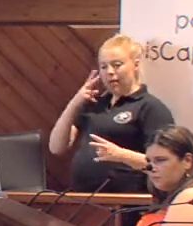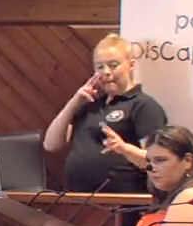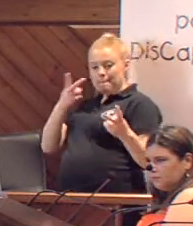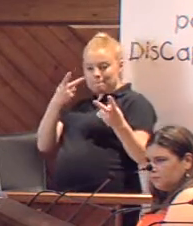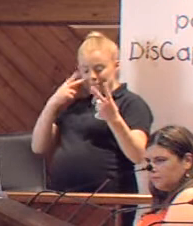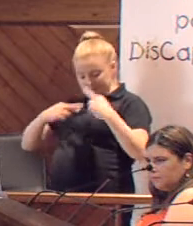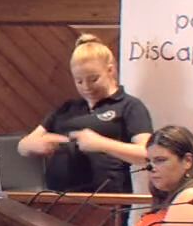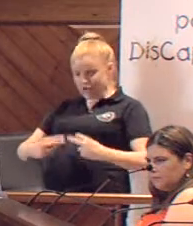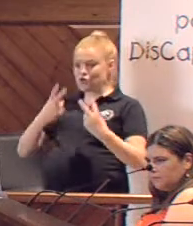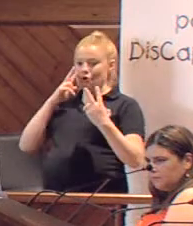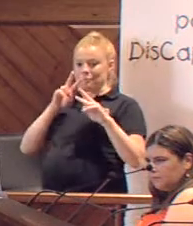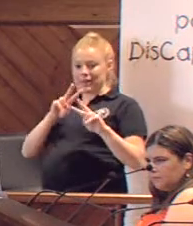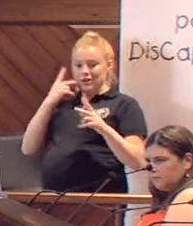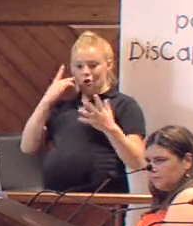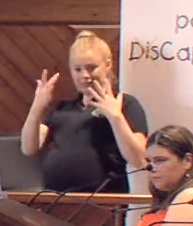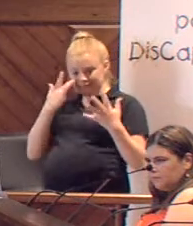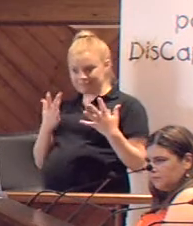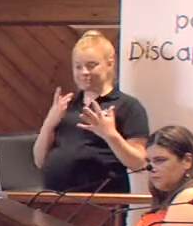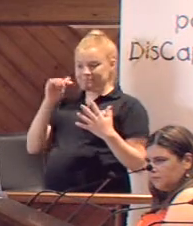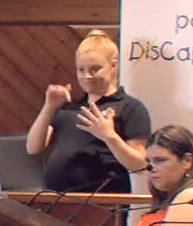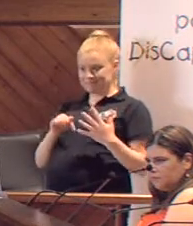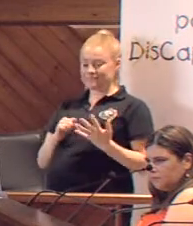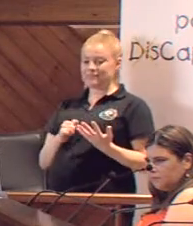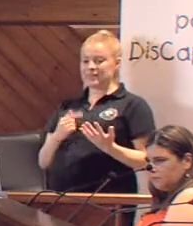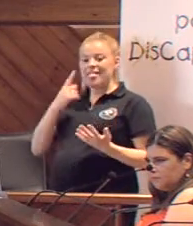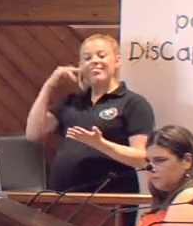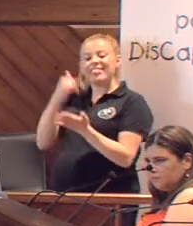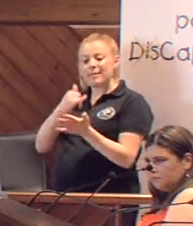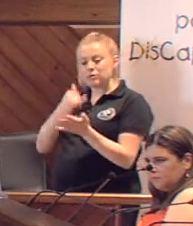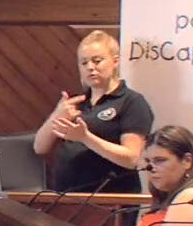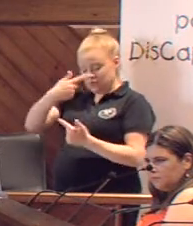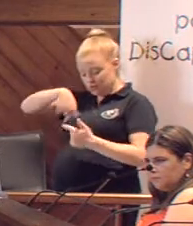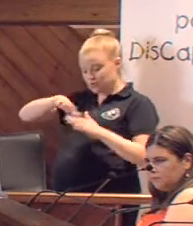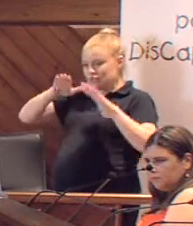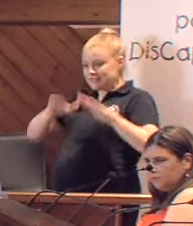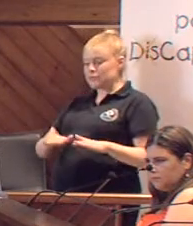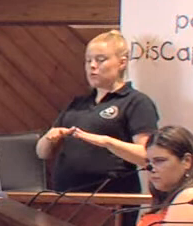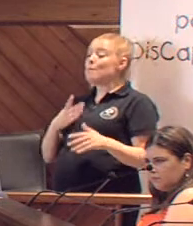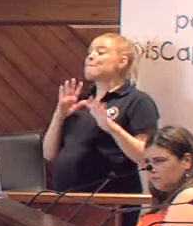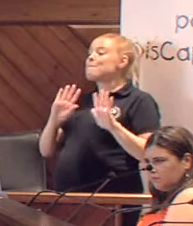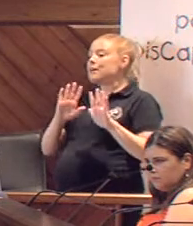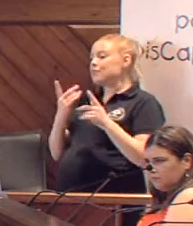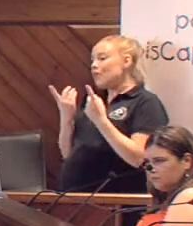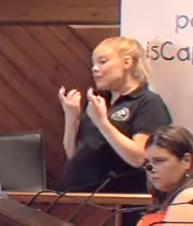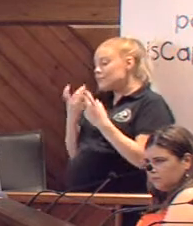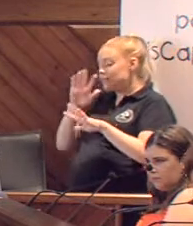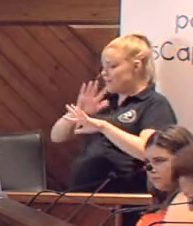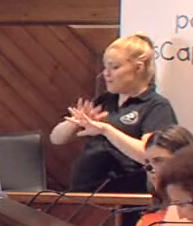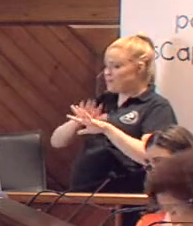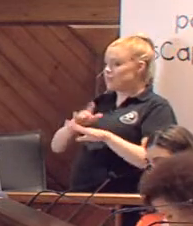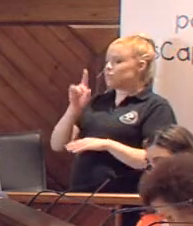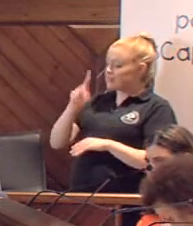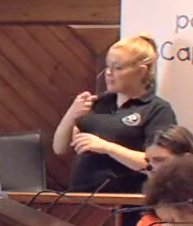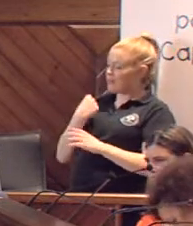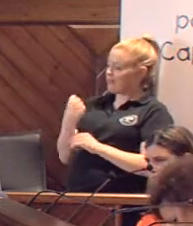debemos vernos, estar ahí, debemos demostrar que estamos, pero necesitamos que las administraciones nos